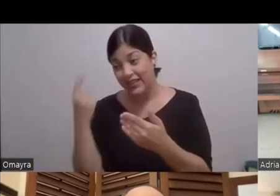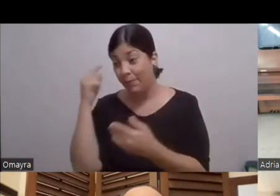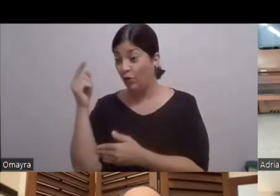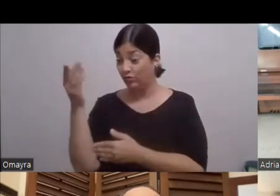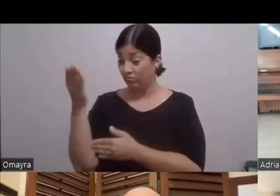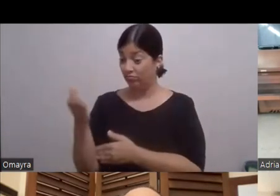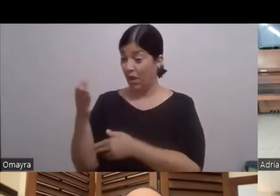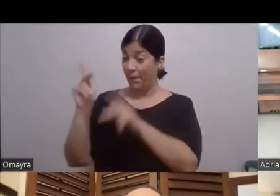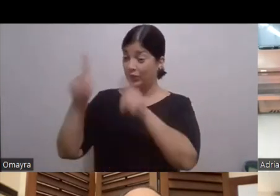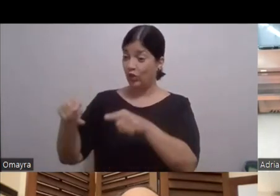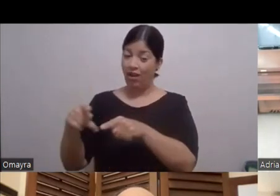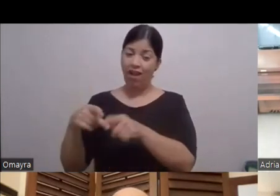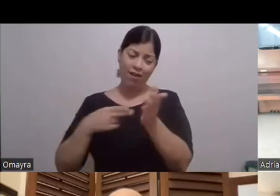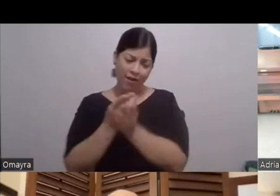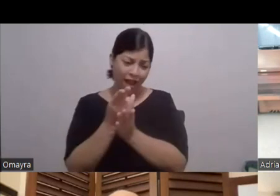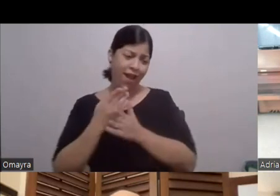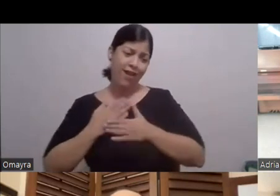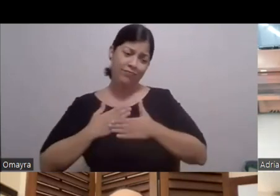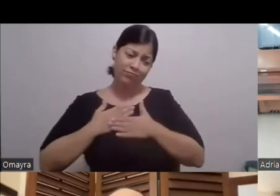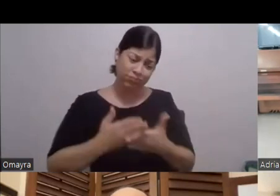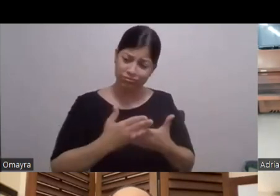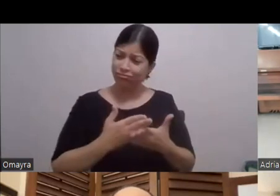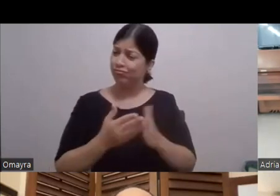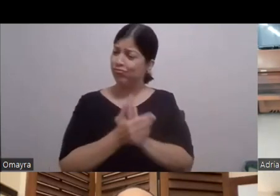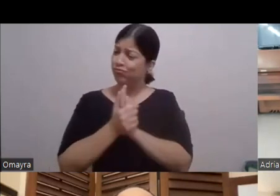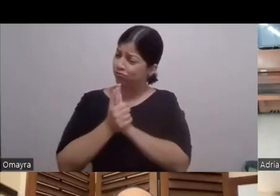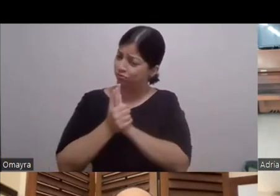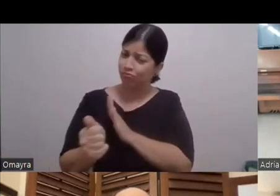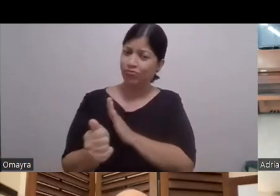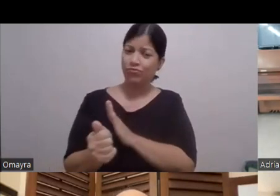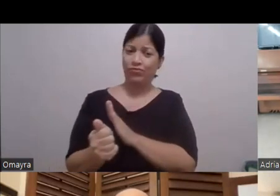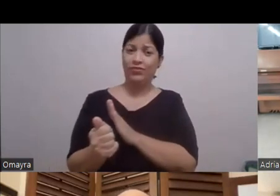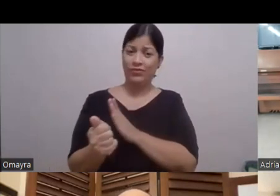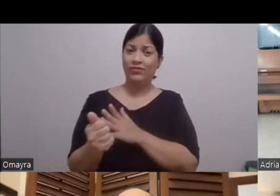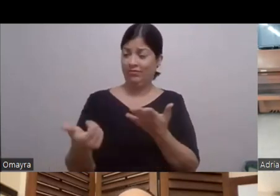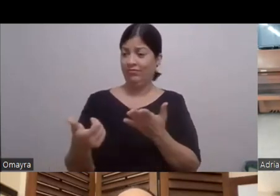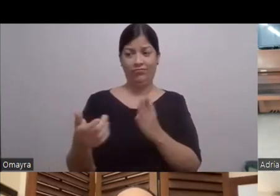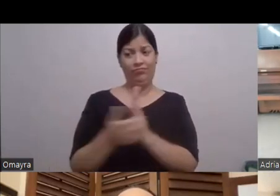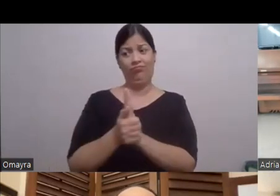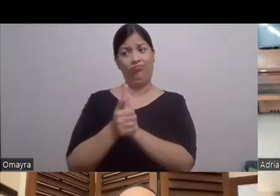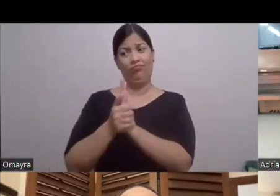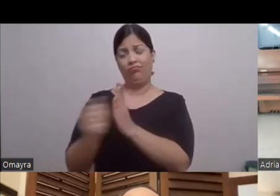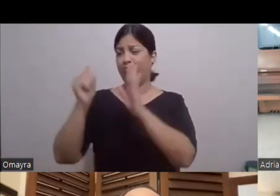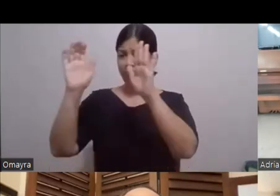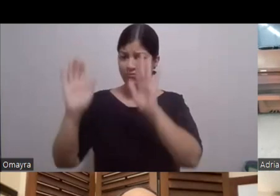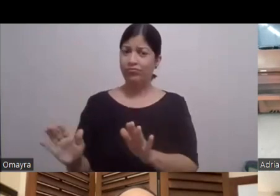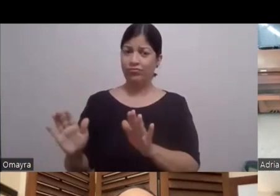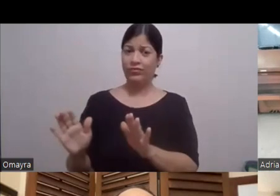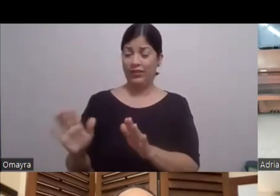Tu talento, Dios mío Sí, no, pero Es tanto de talento Y la humanidad tan bella que tiene